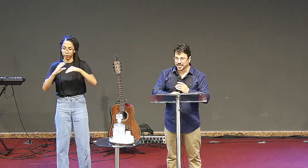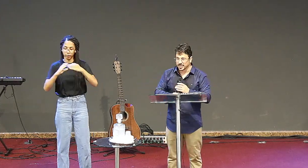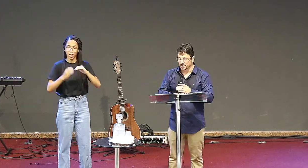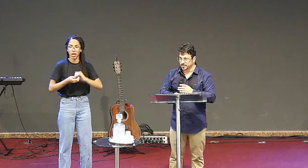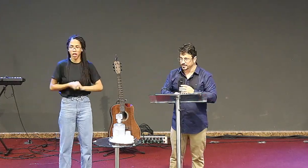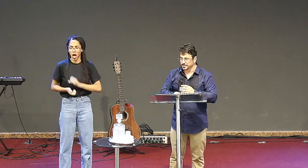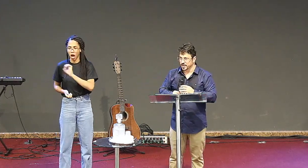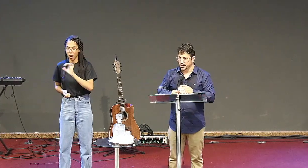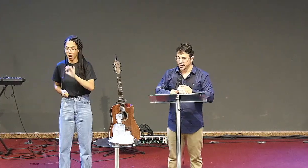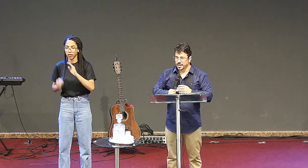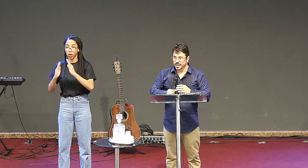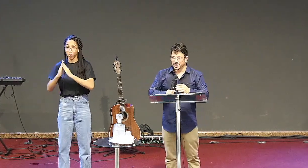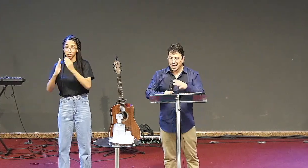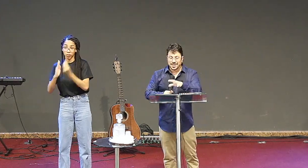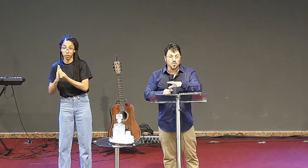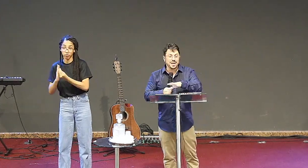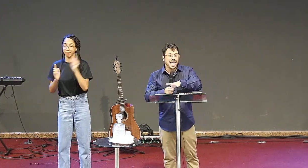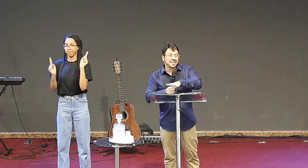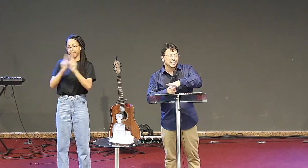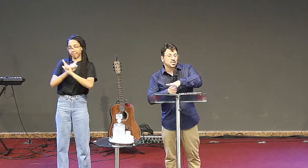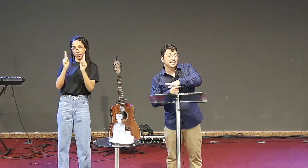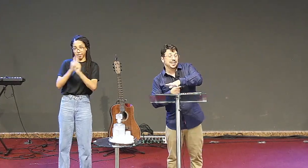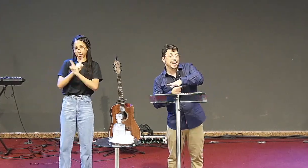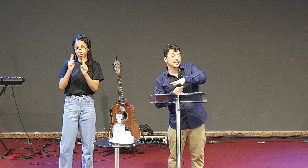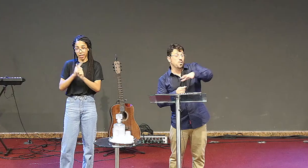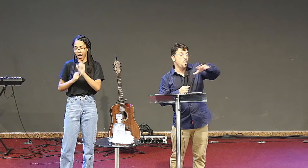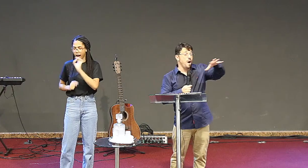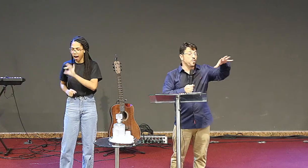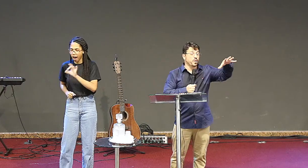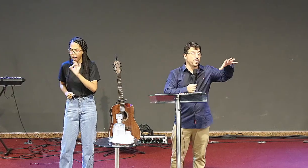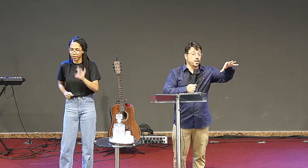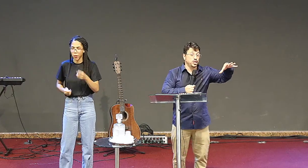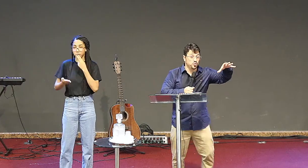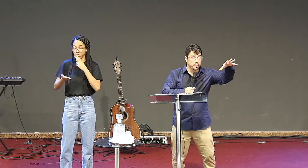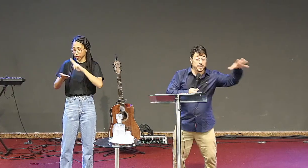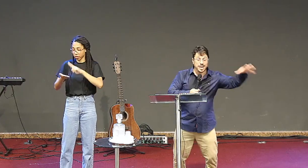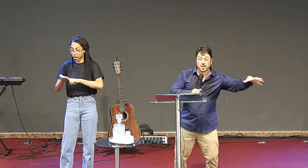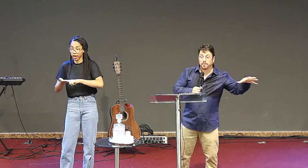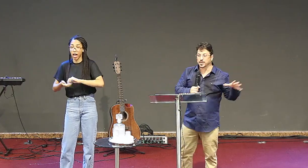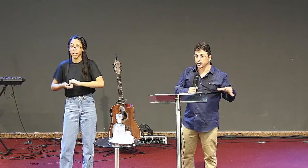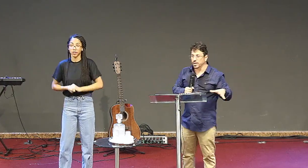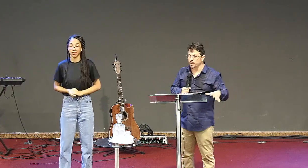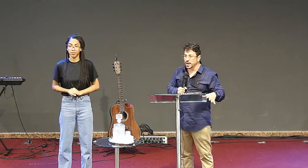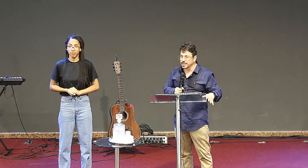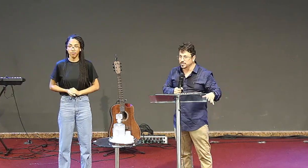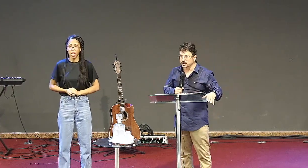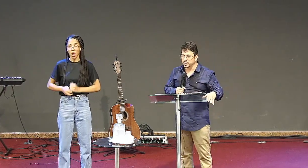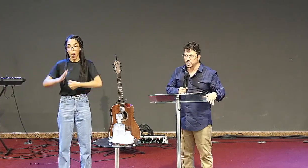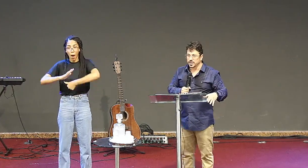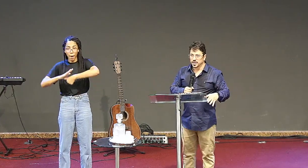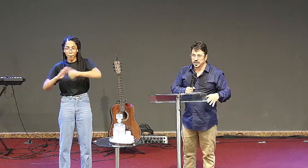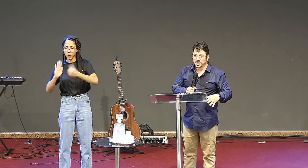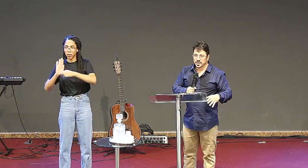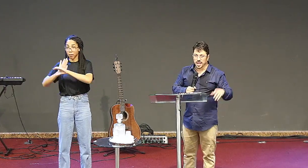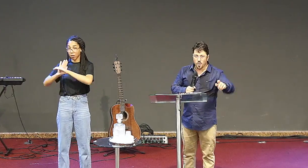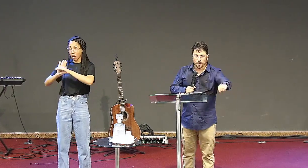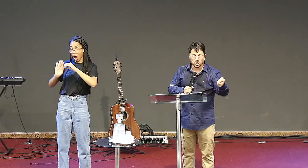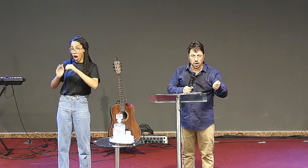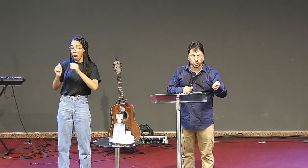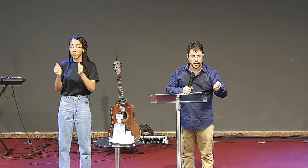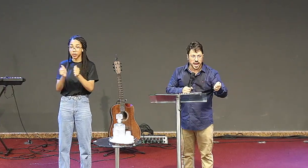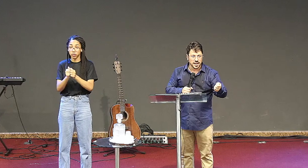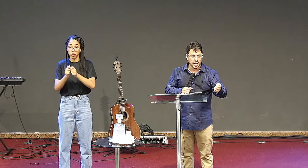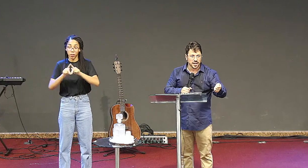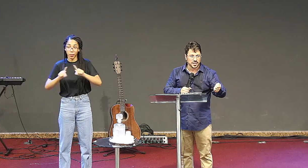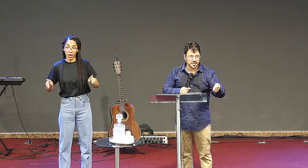para cada igreja. Cada uma delas faz ligação com algo que foi dito no primeiro capítulo de Apocalipse. Então, o